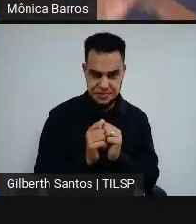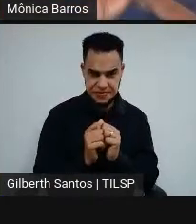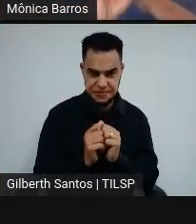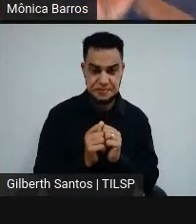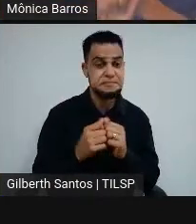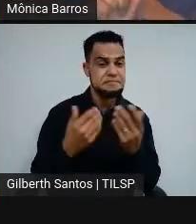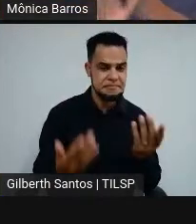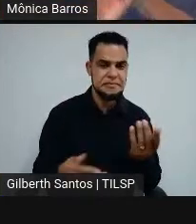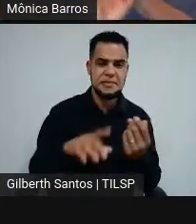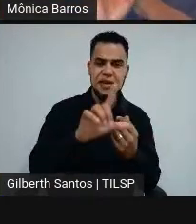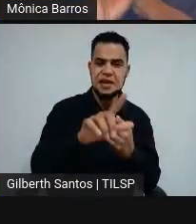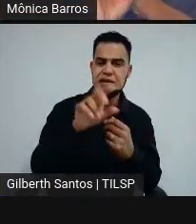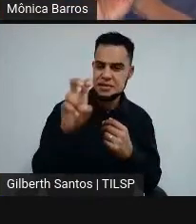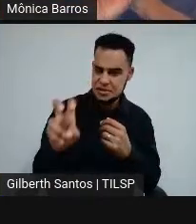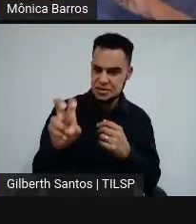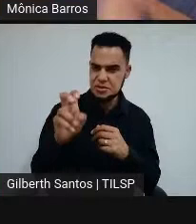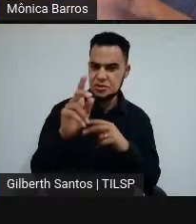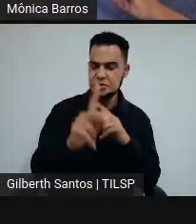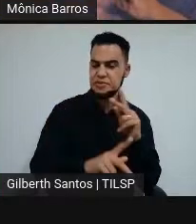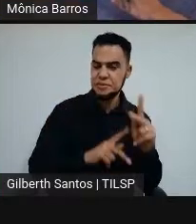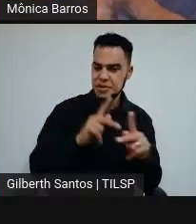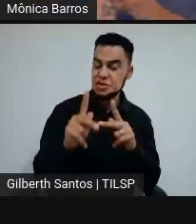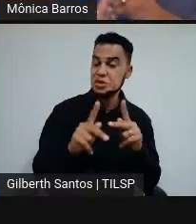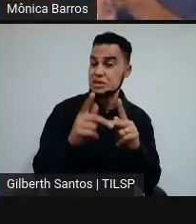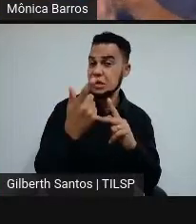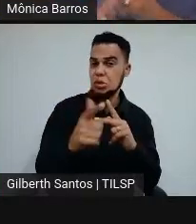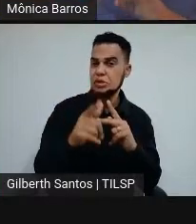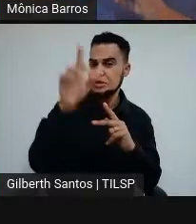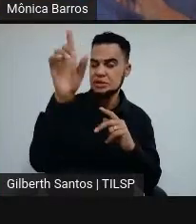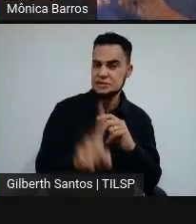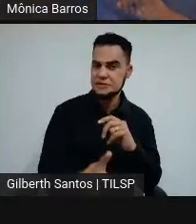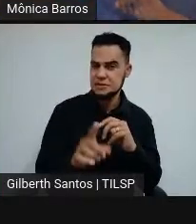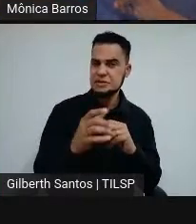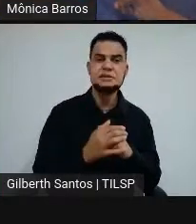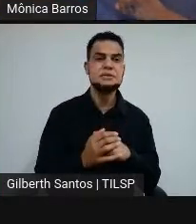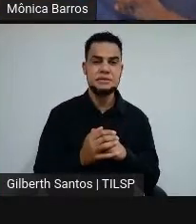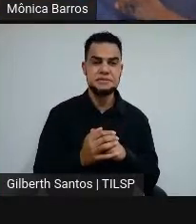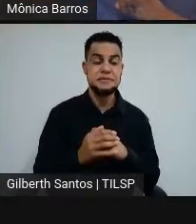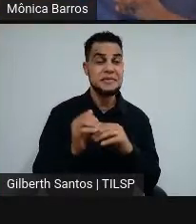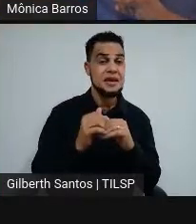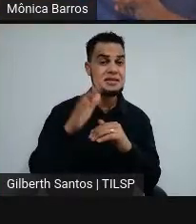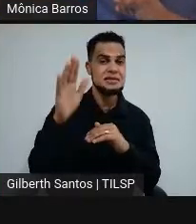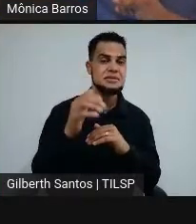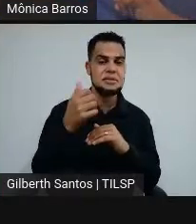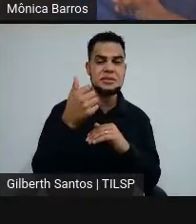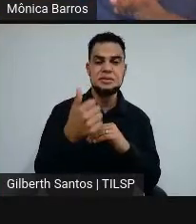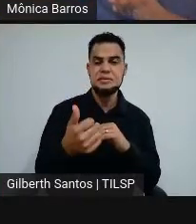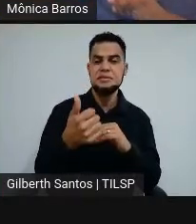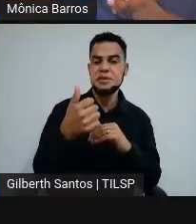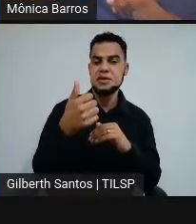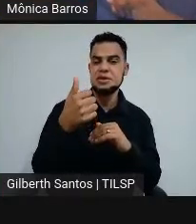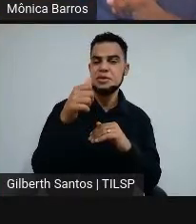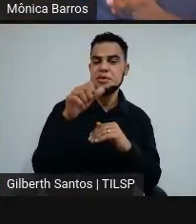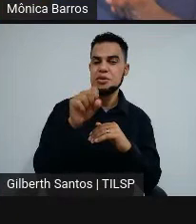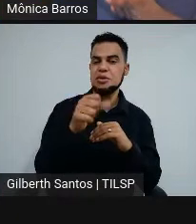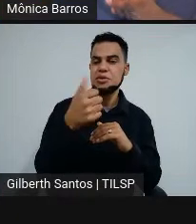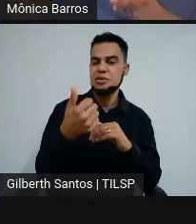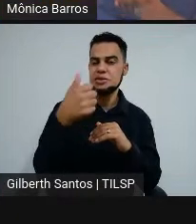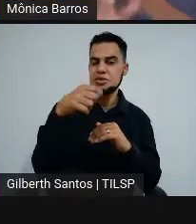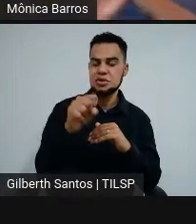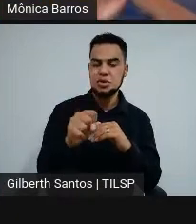L5, pessoas sem deficiência, com renda individual acima de R$ 1